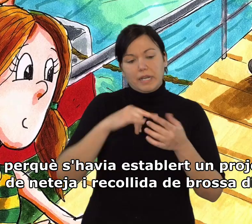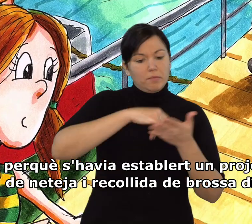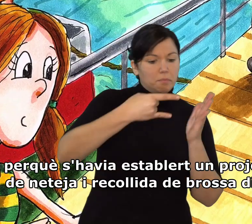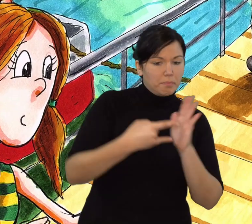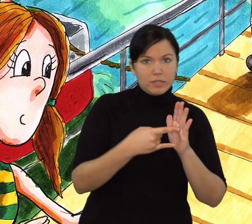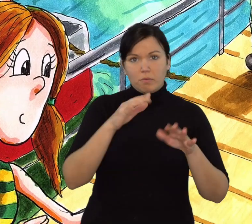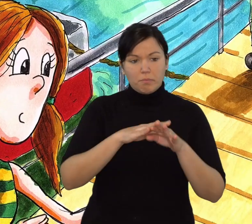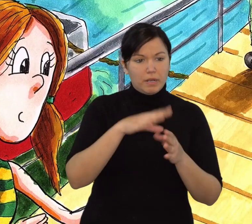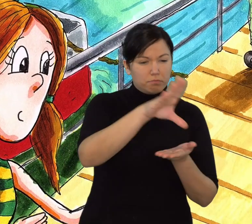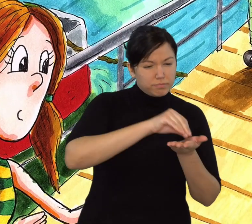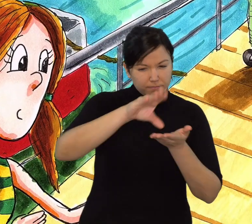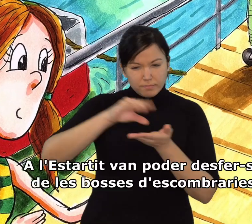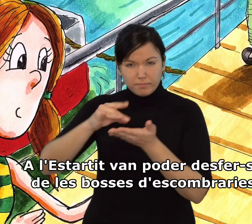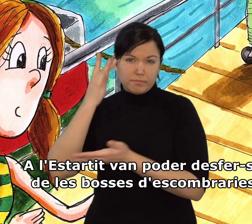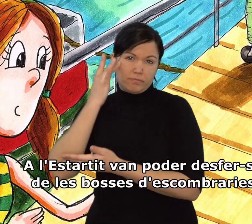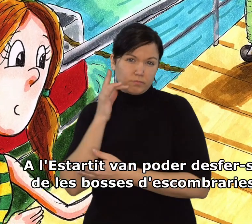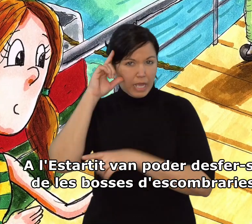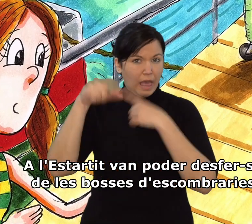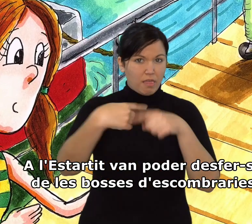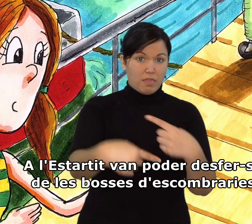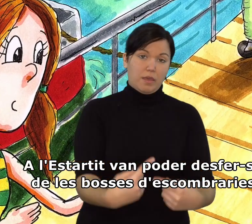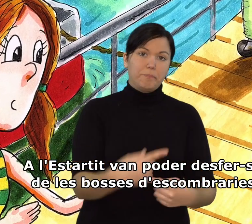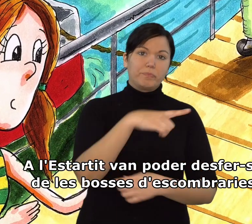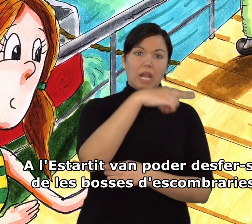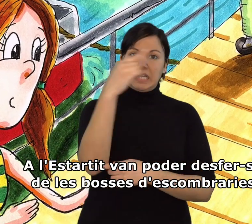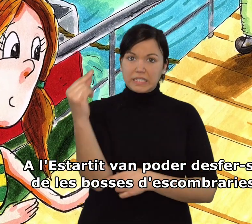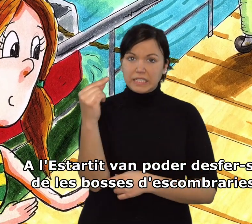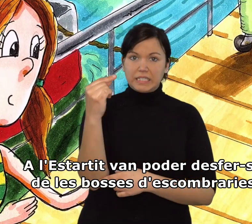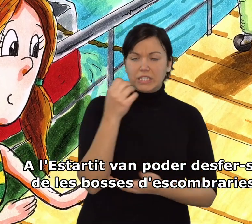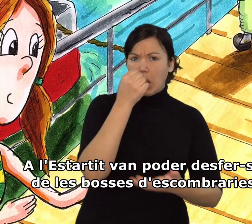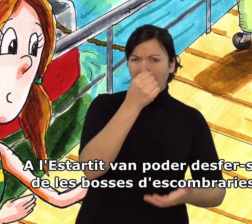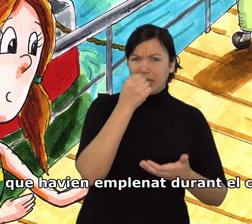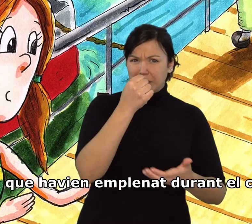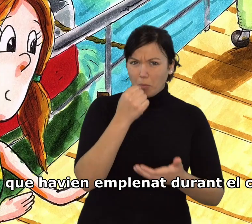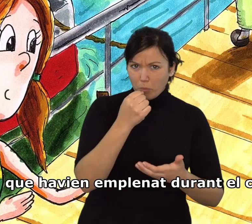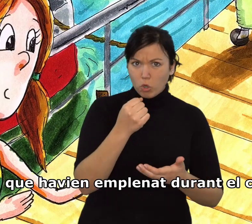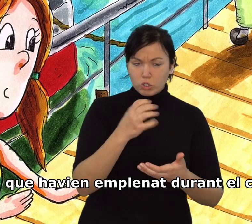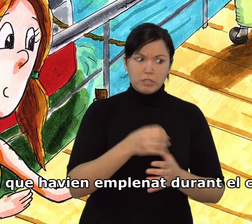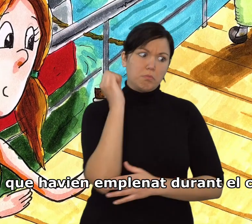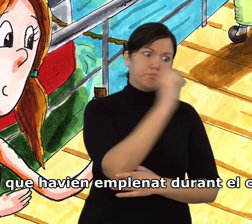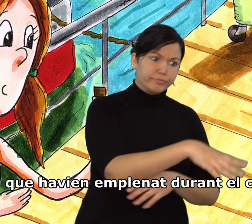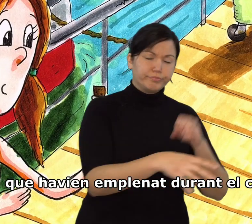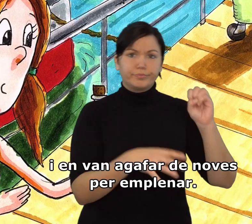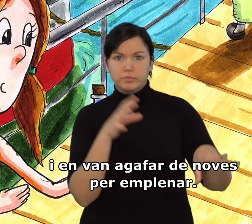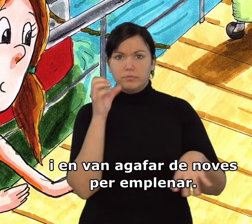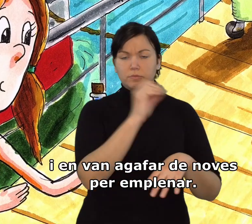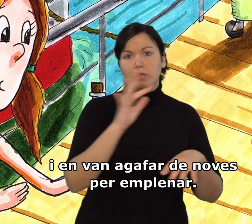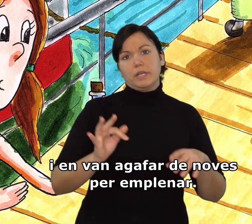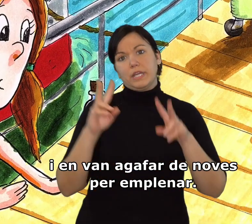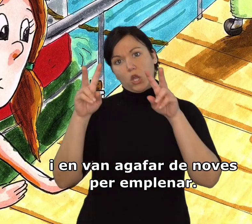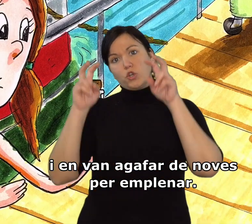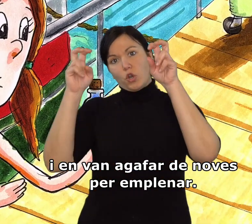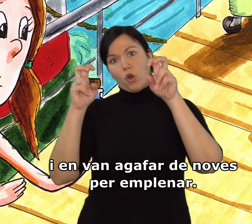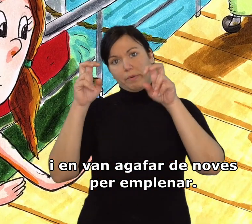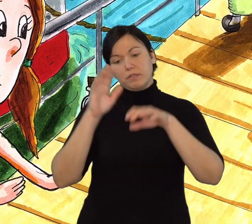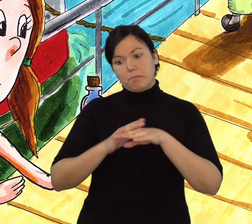brossa diari. A l'Estartit van poder desfer-se de les bosses d'escombraries que havien emplenat durant el camí i en van agafar de